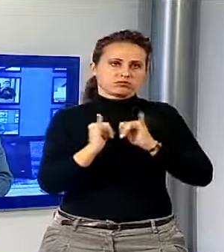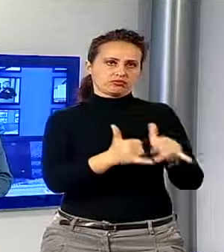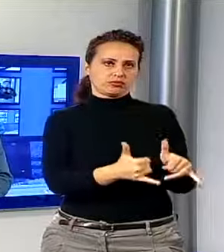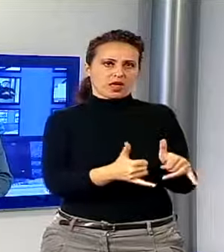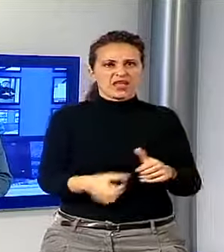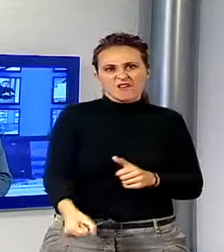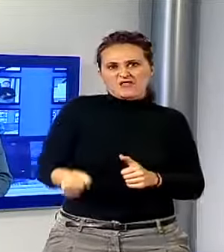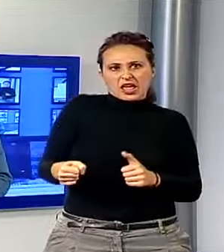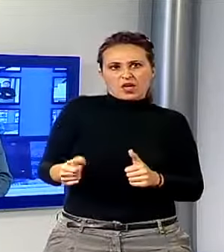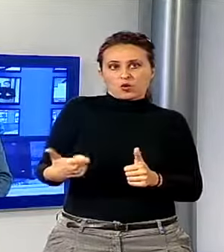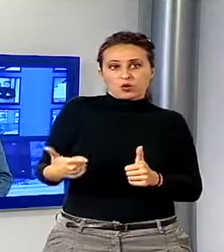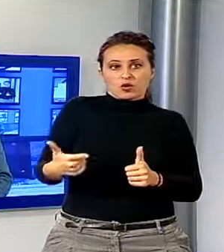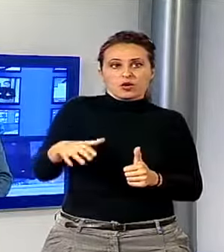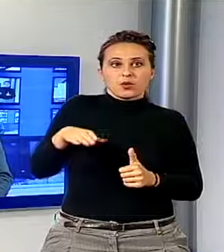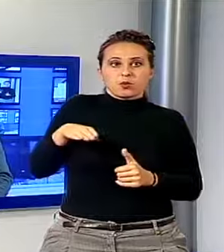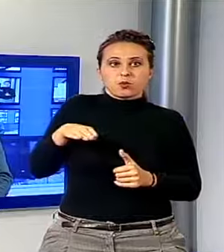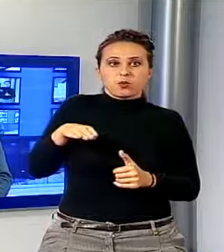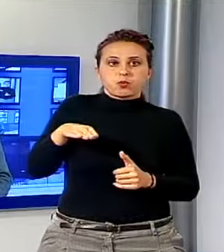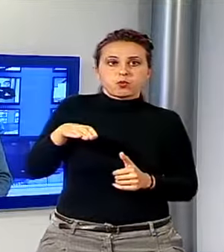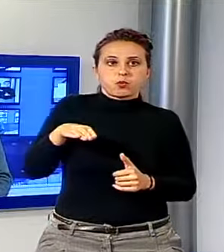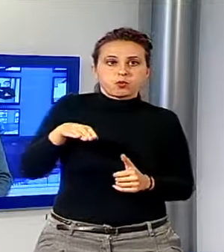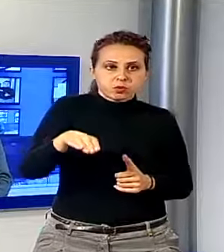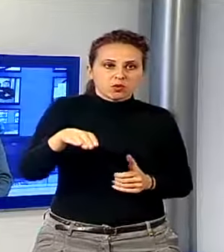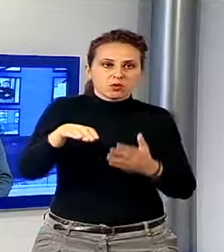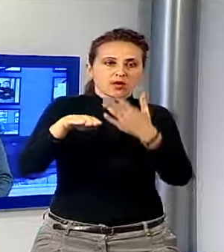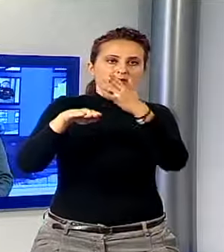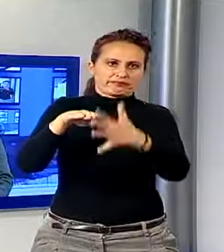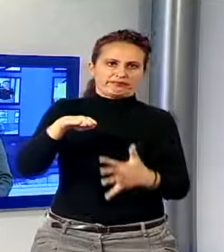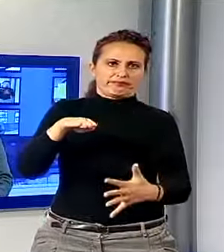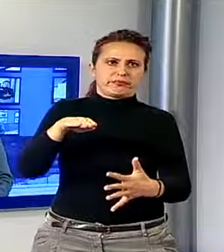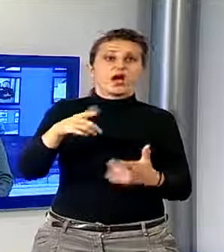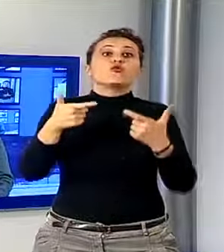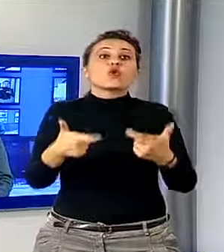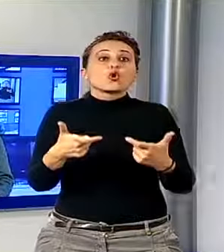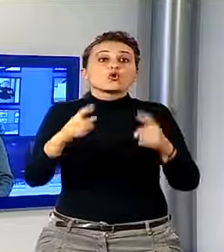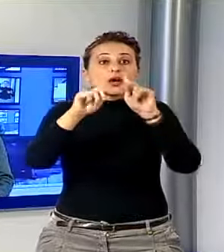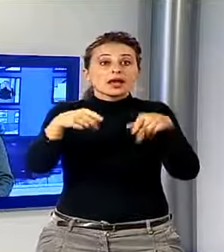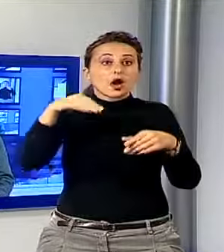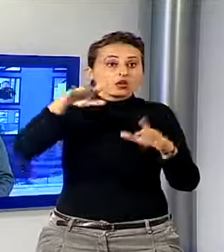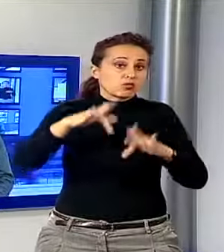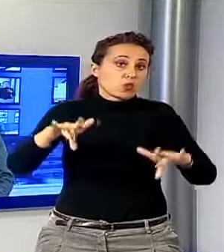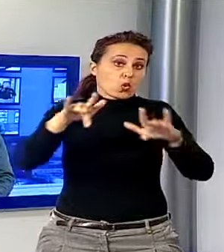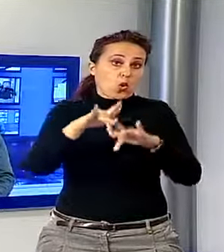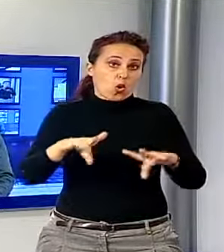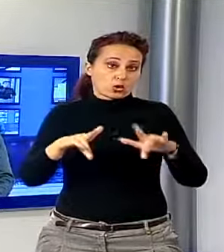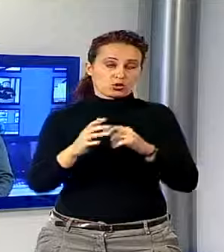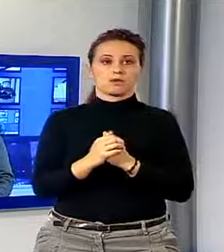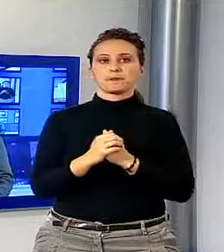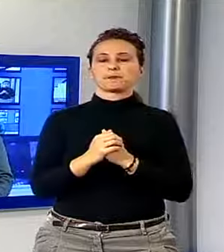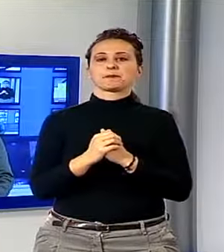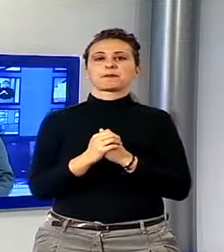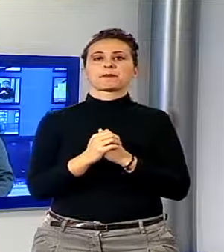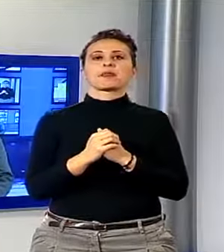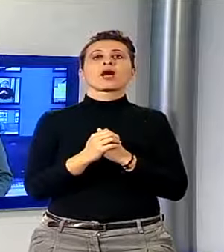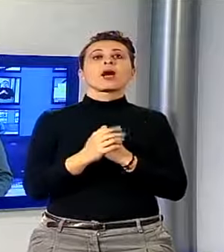vetrina sfondandola. Fortunatamente dentro il negozio a quell'ora non c'era nessuno. E quello che